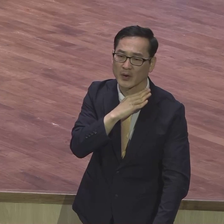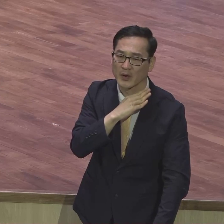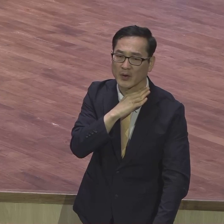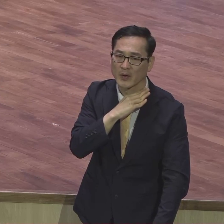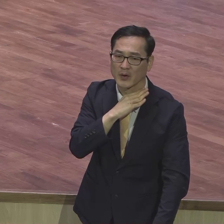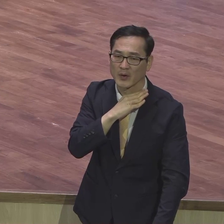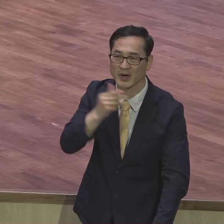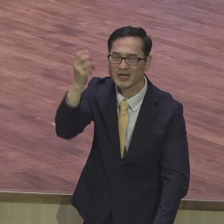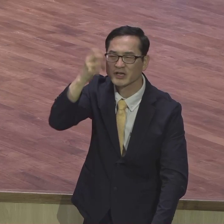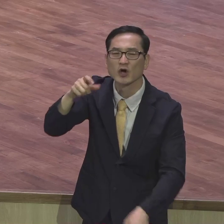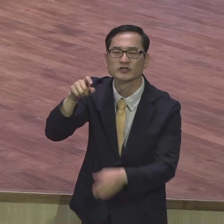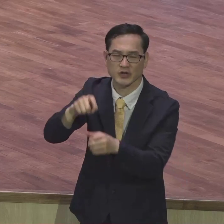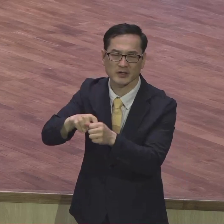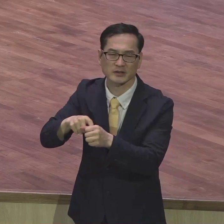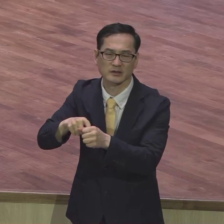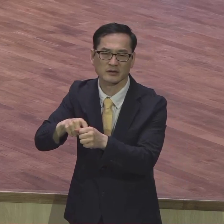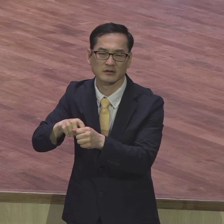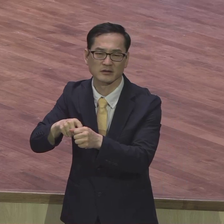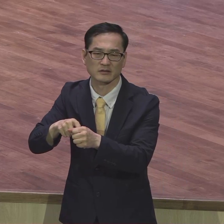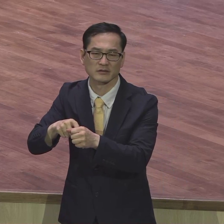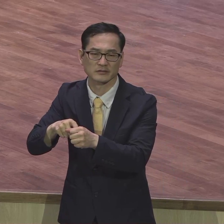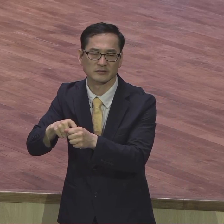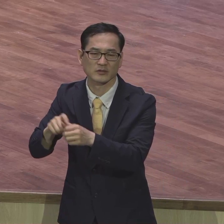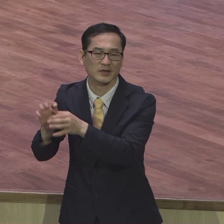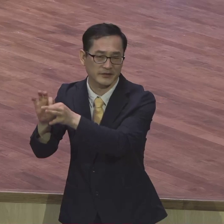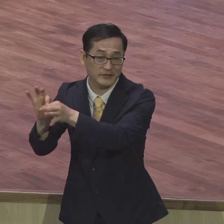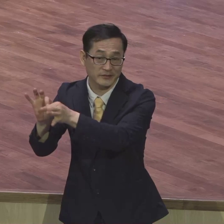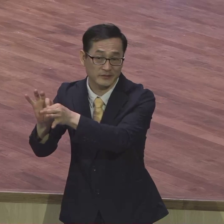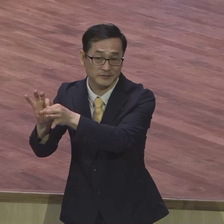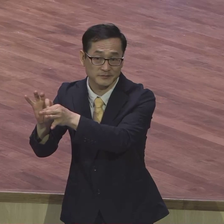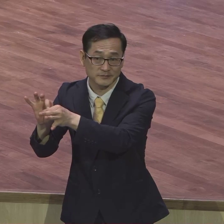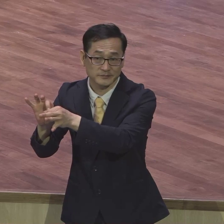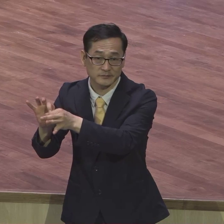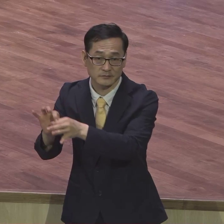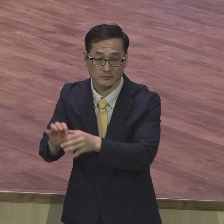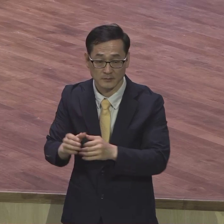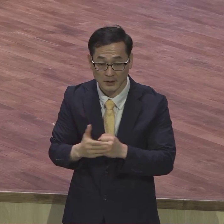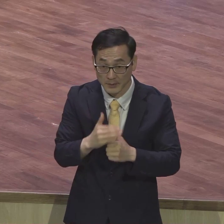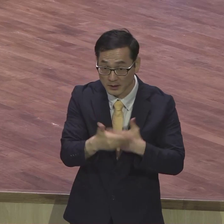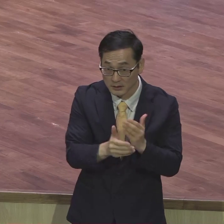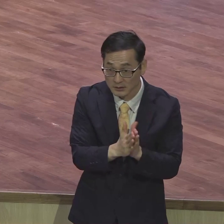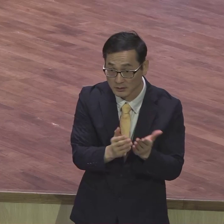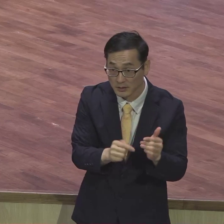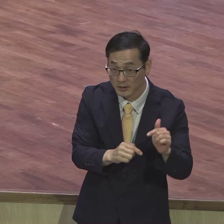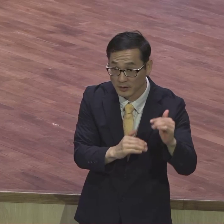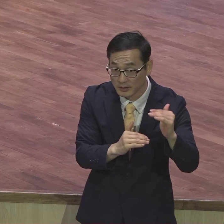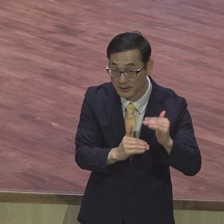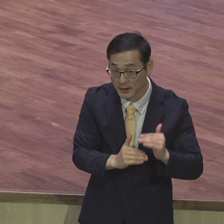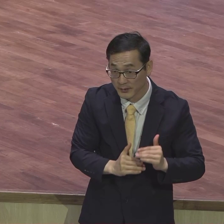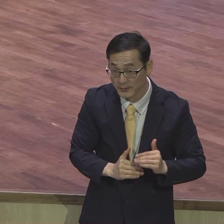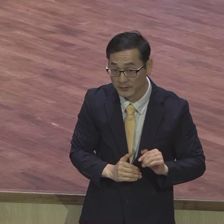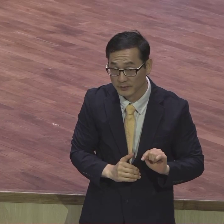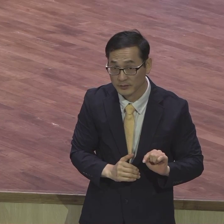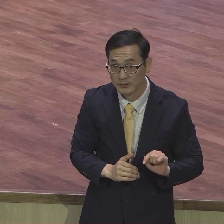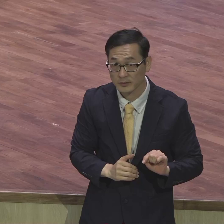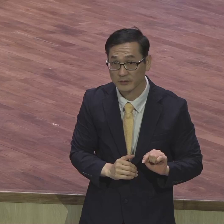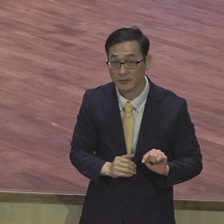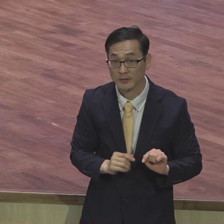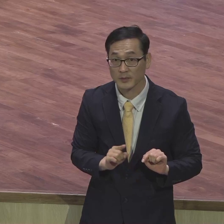영적인 말씀이에요 그렇기 때문에 성경이 강조한 것이 뭐냐 솔라 이 피뎀 오직